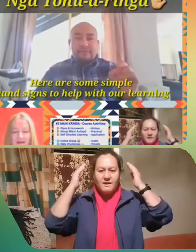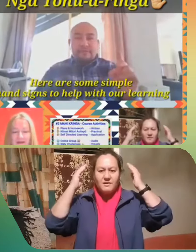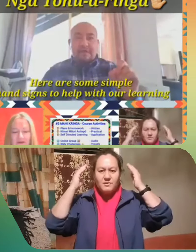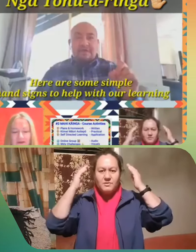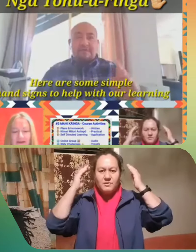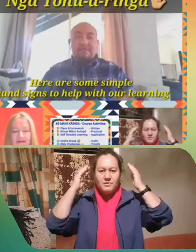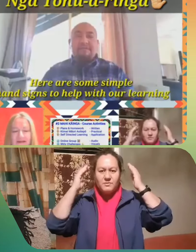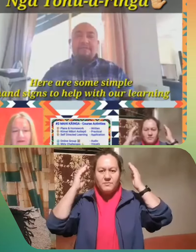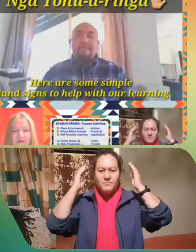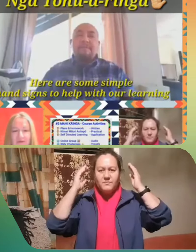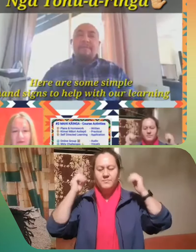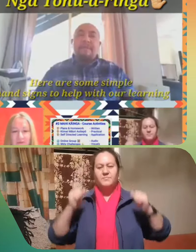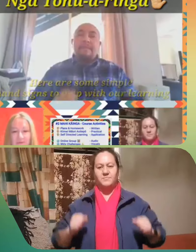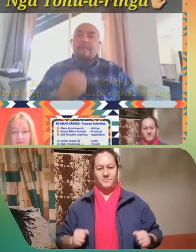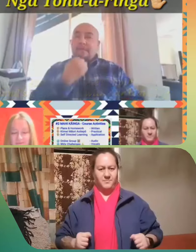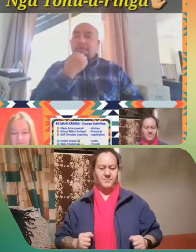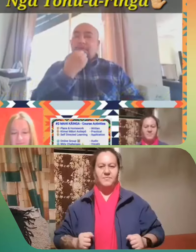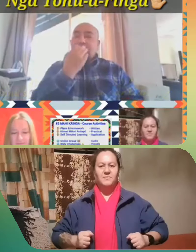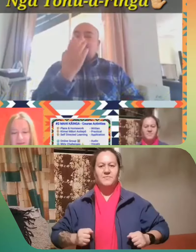Whakarongo.